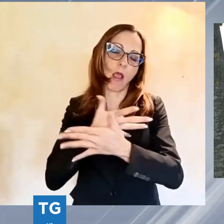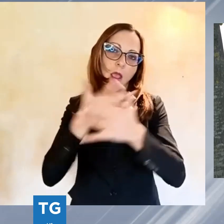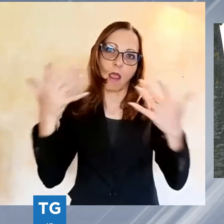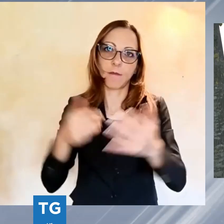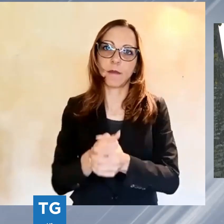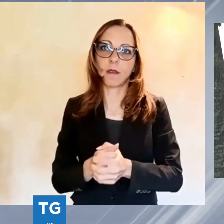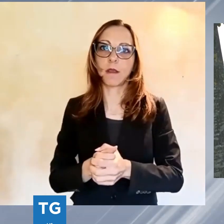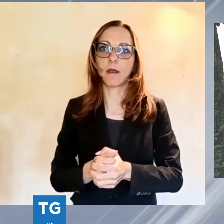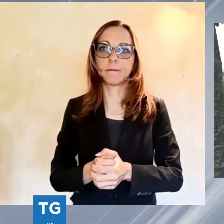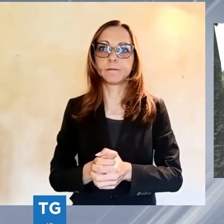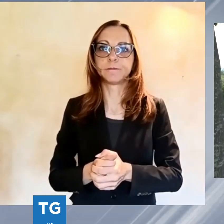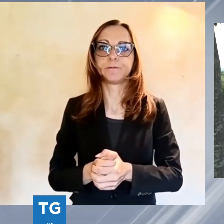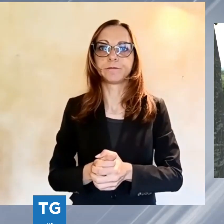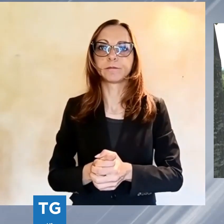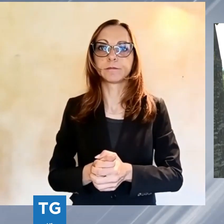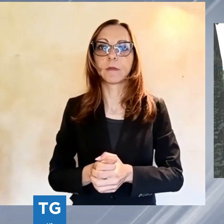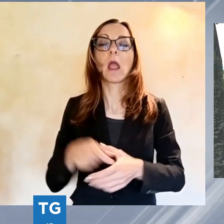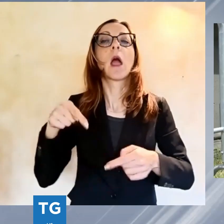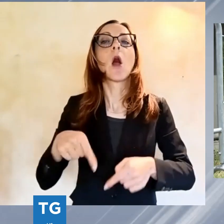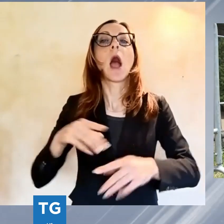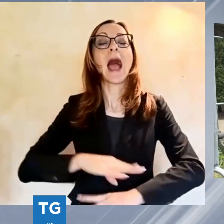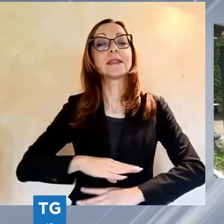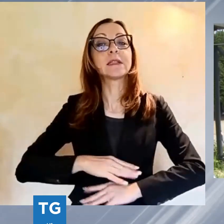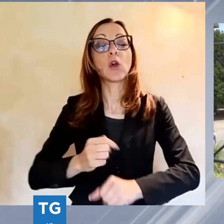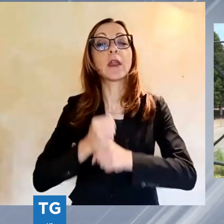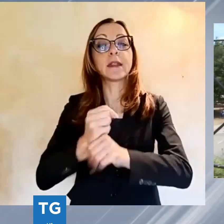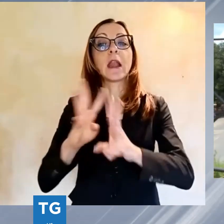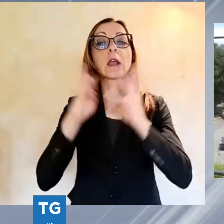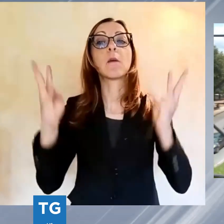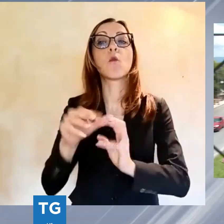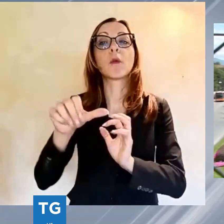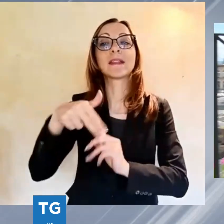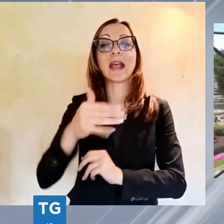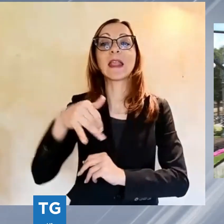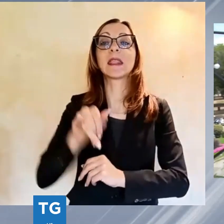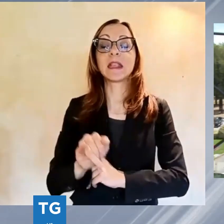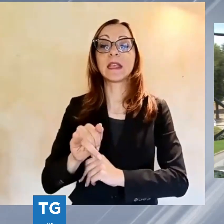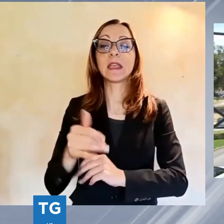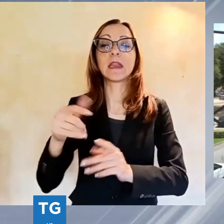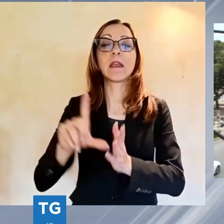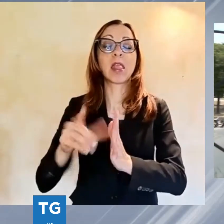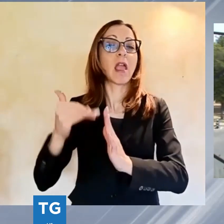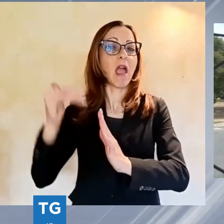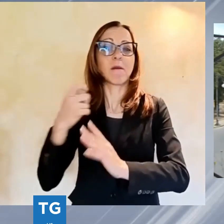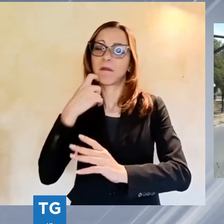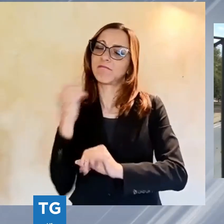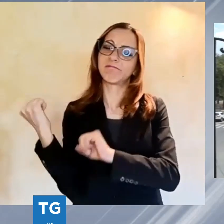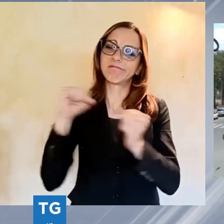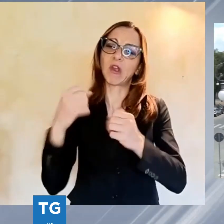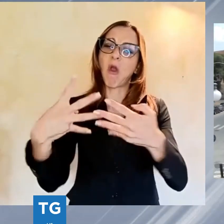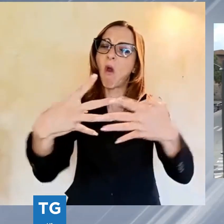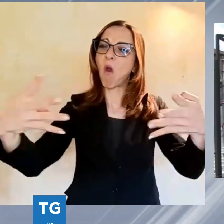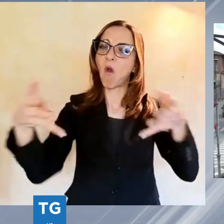alle mura, Remo Santini, allora consigliere d'opposizione, si era battuto per limitare la posa delle balaustre, inizialmente prevista sul